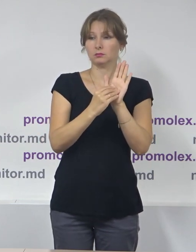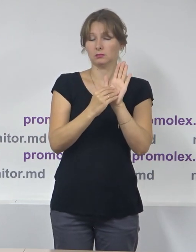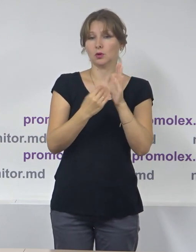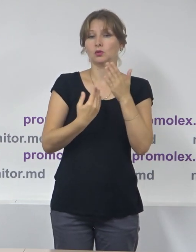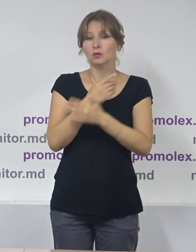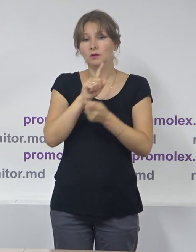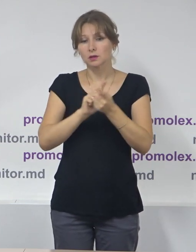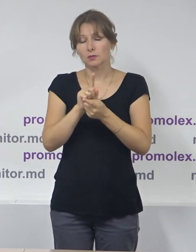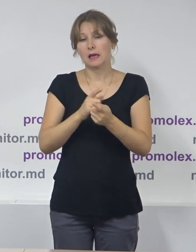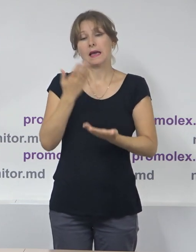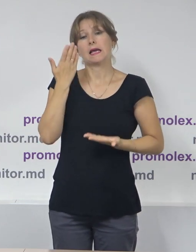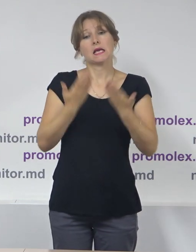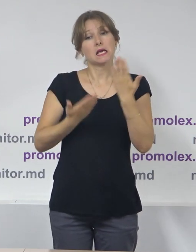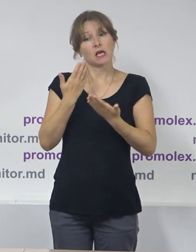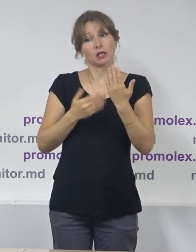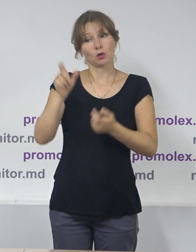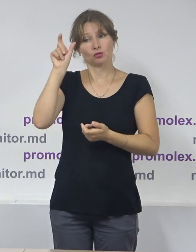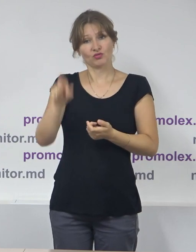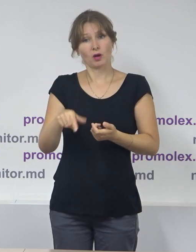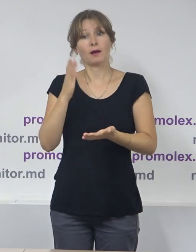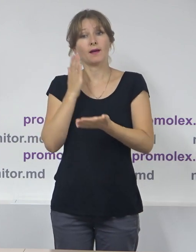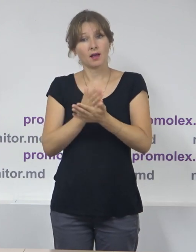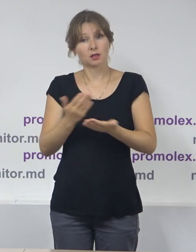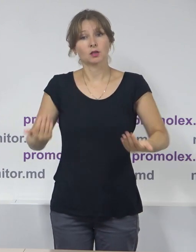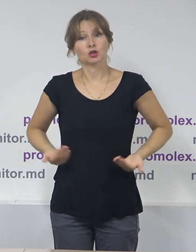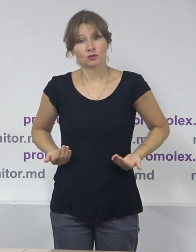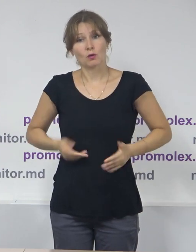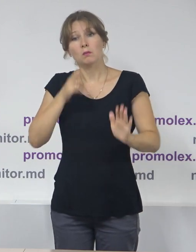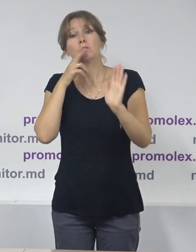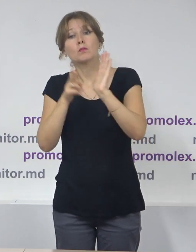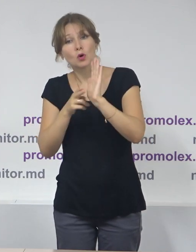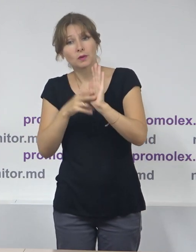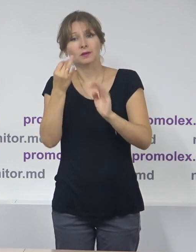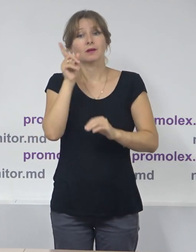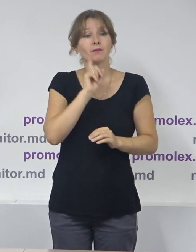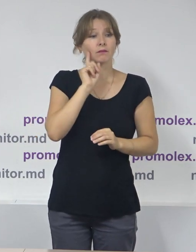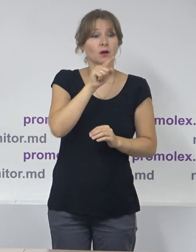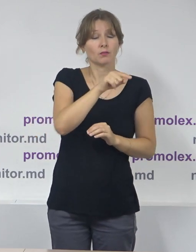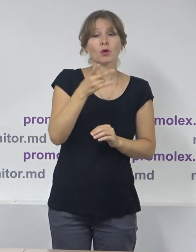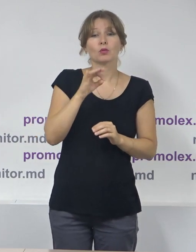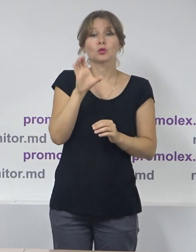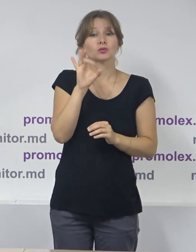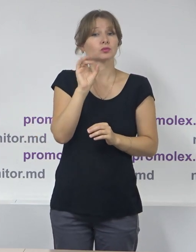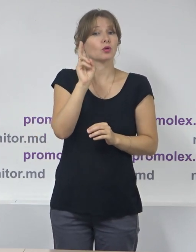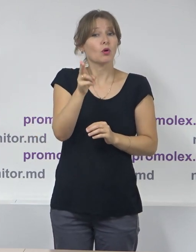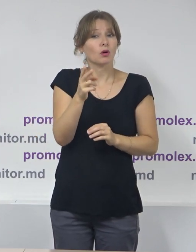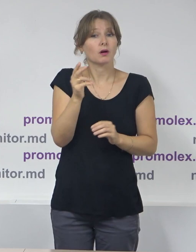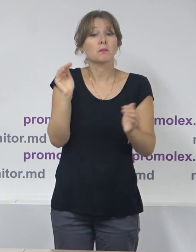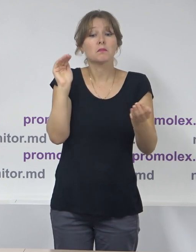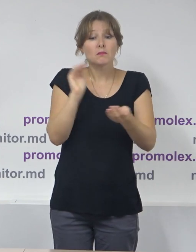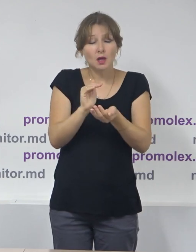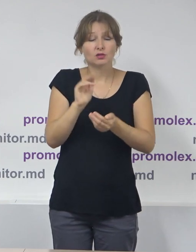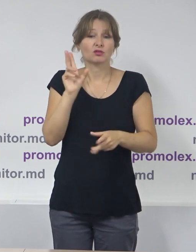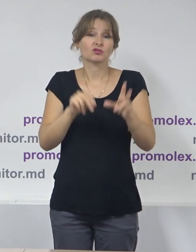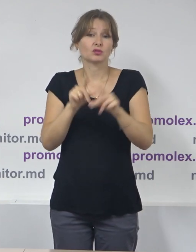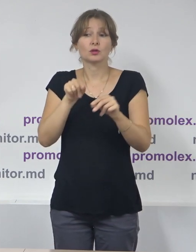în cazul în care alegătorul are și domiciliu și reședință temporară, dar terminul acestei este mai mic de 3 luni, alegătorul este